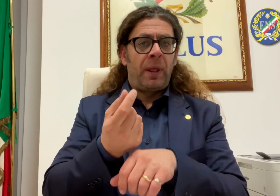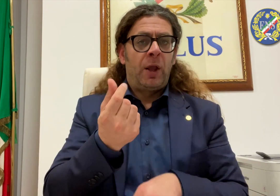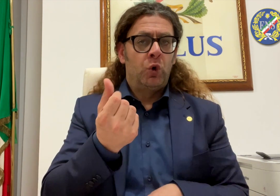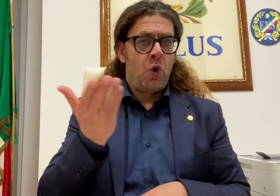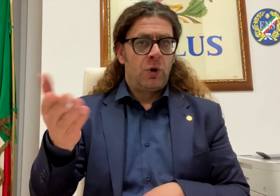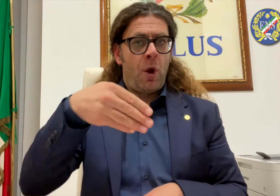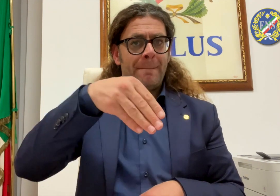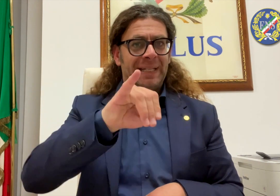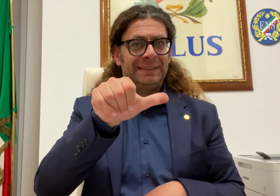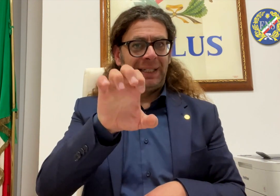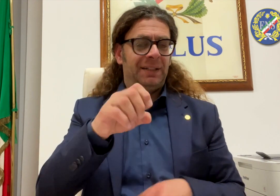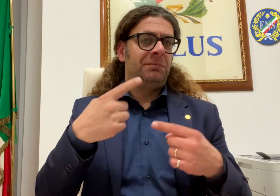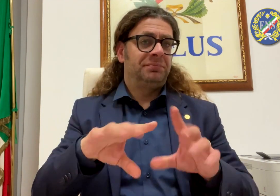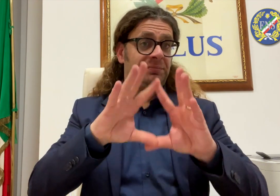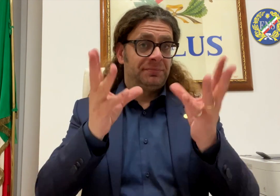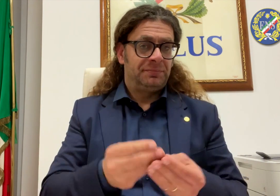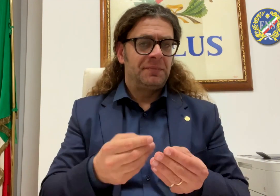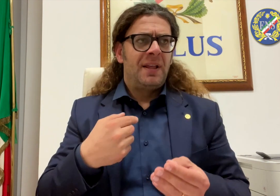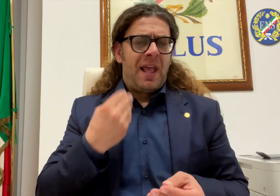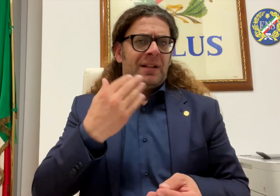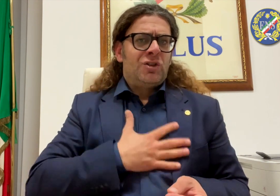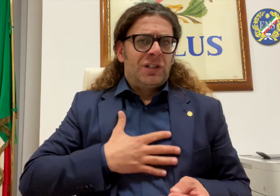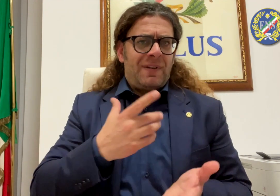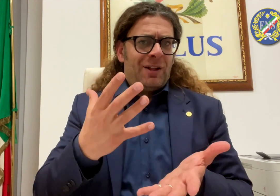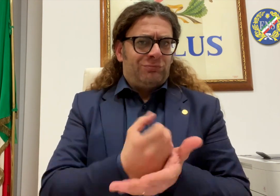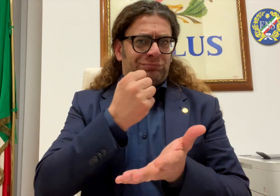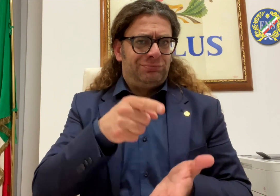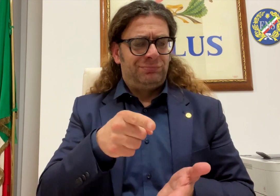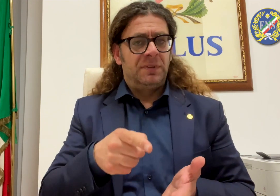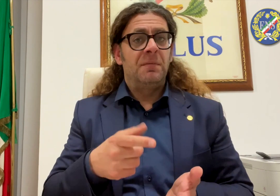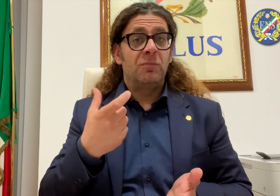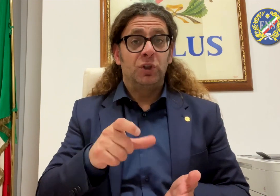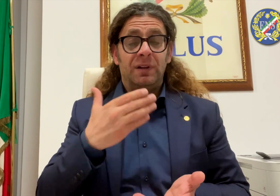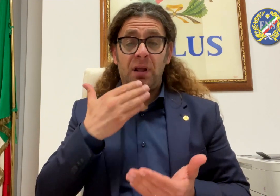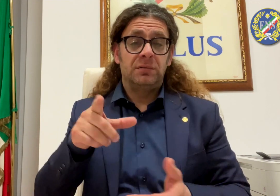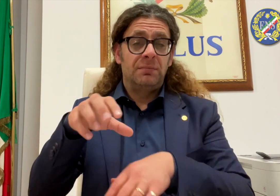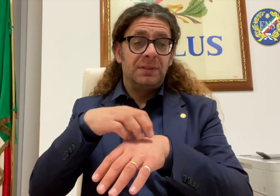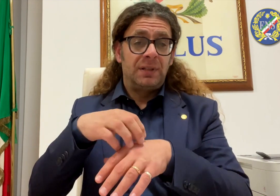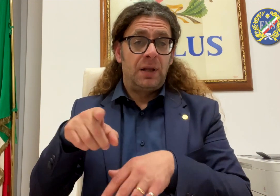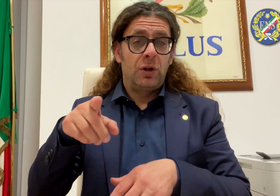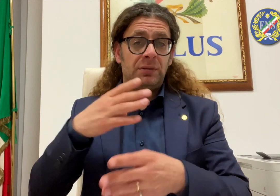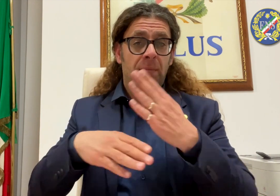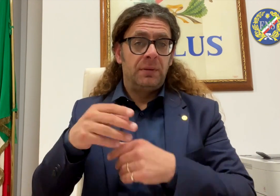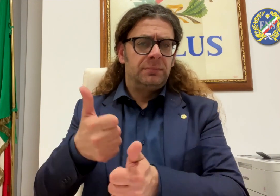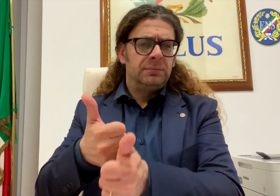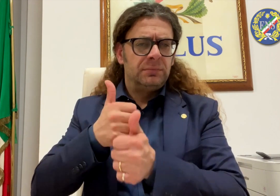validità a tutti i corsi per interpreti LIS organizzati a livello territoriale. In questo modo è stato possibile tutelare